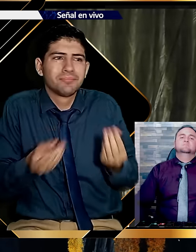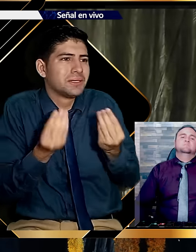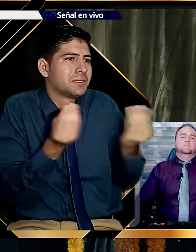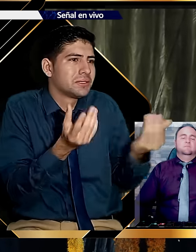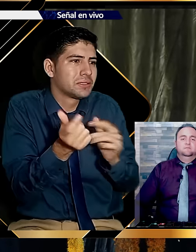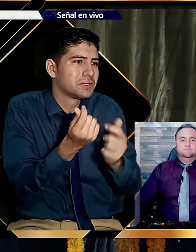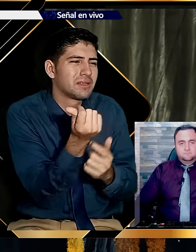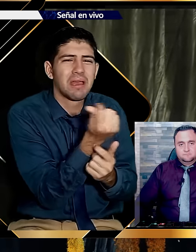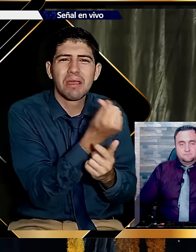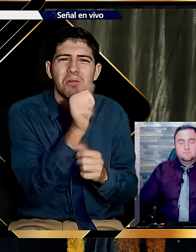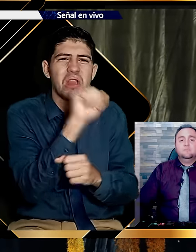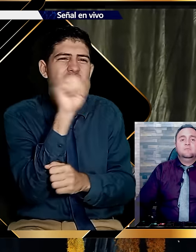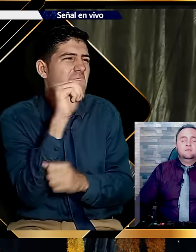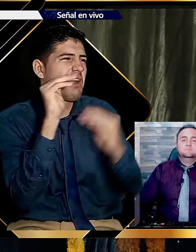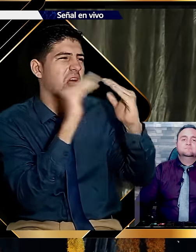la verdad no está en mí?